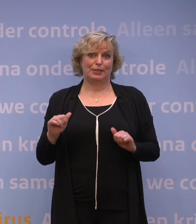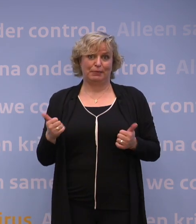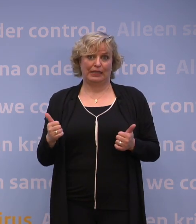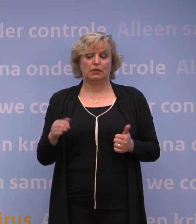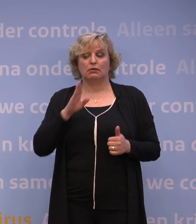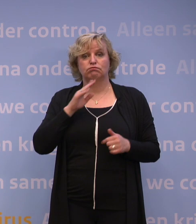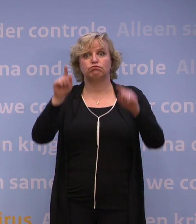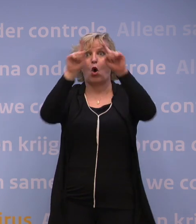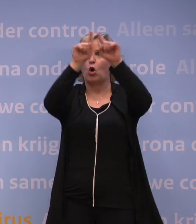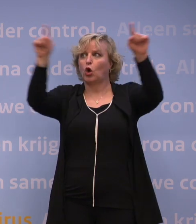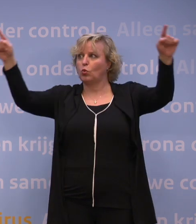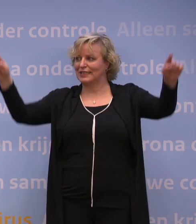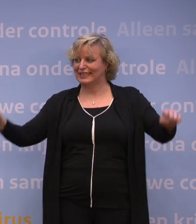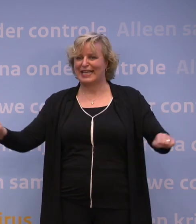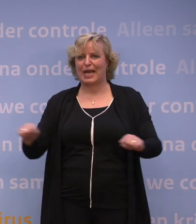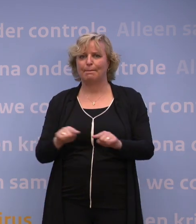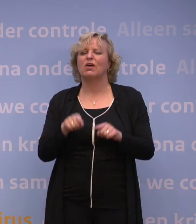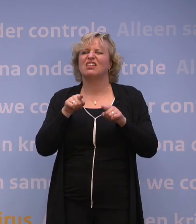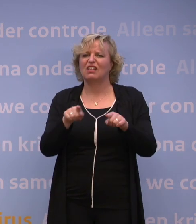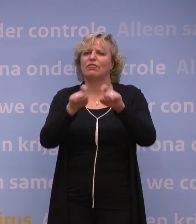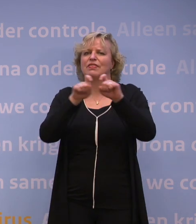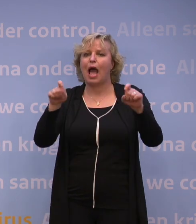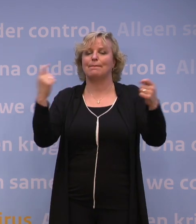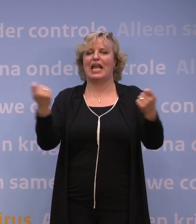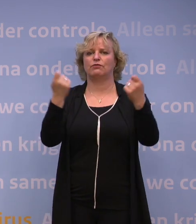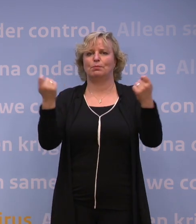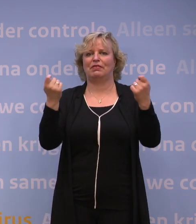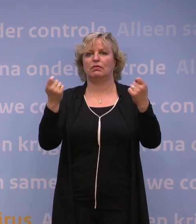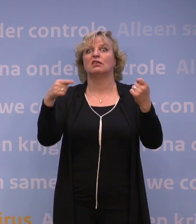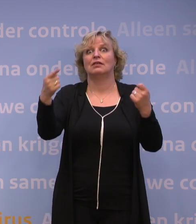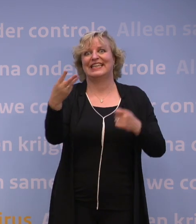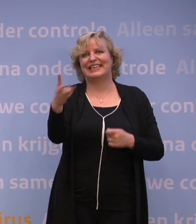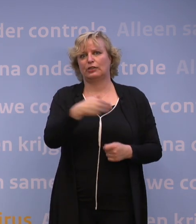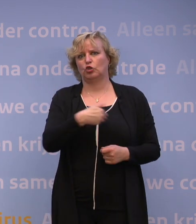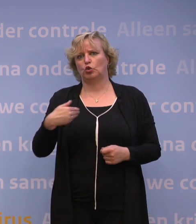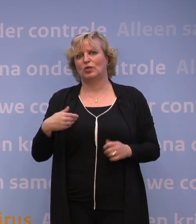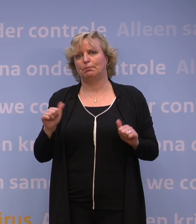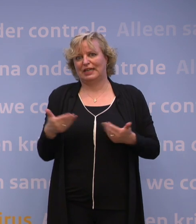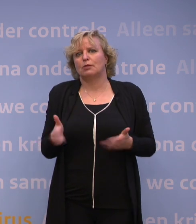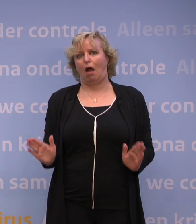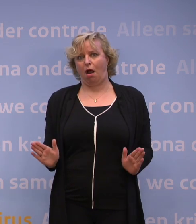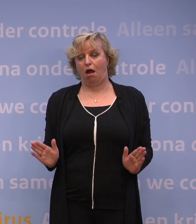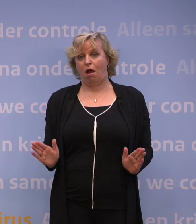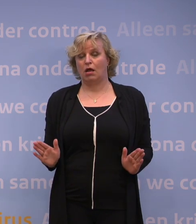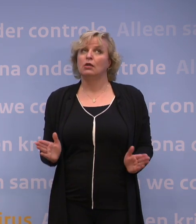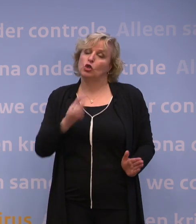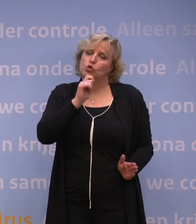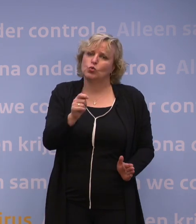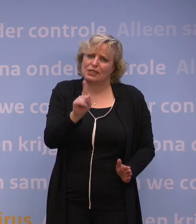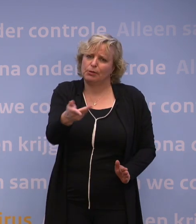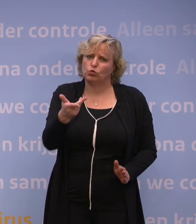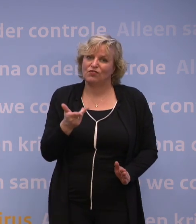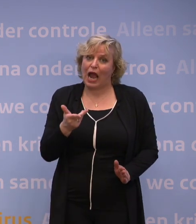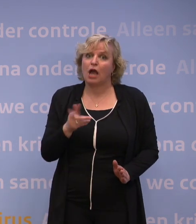wordt neergezet voor een hele grote groep mensen, is dat natuurlijk een evenement, dan zou dat vanaf 30 juni kunnen, maar dan moet het wel met toestemming. Ja, op zichzelf. Als je de